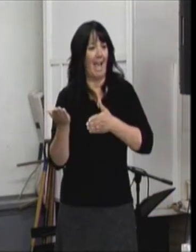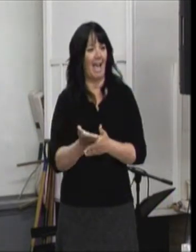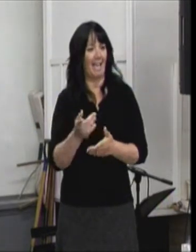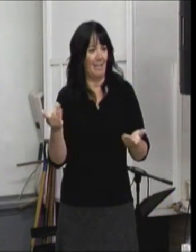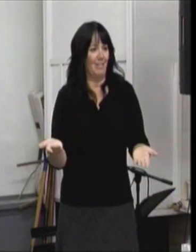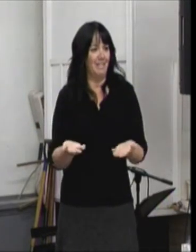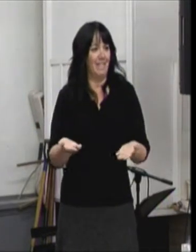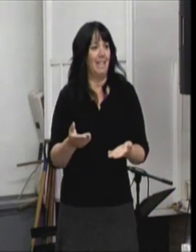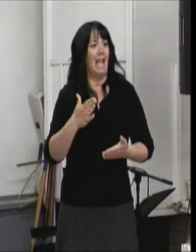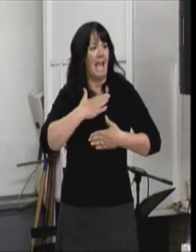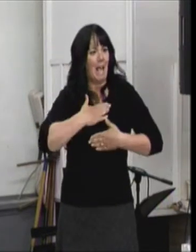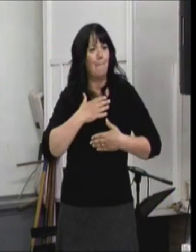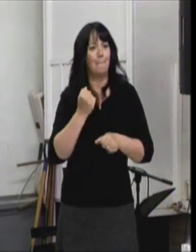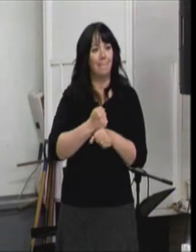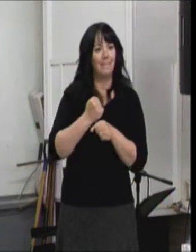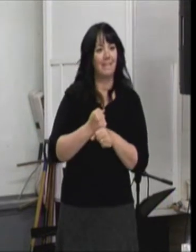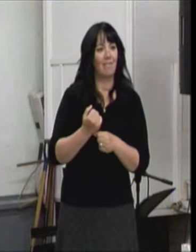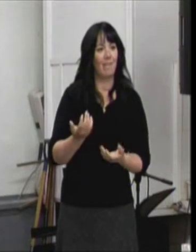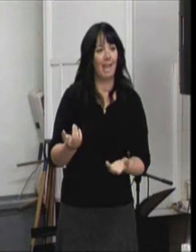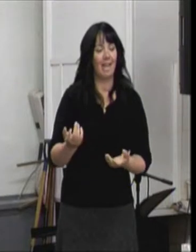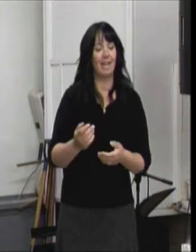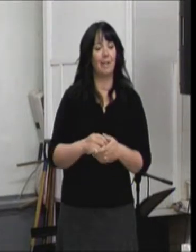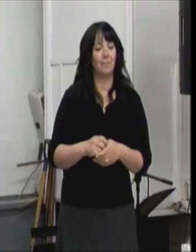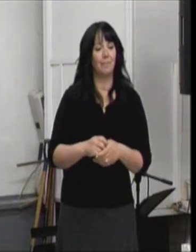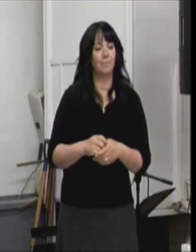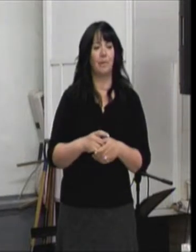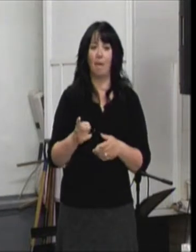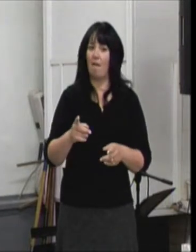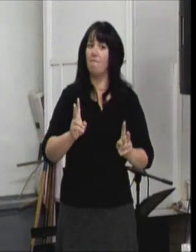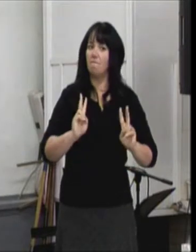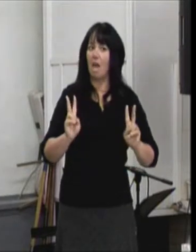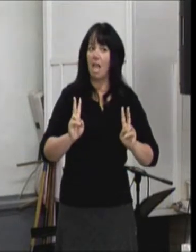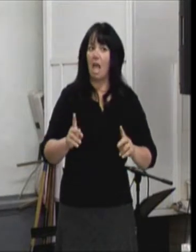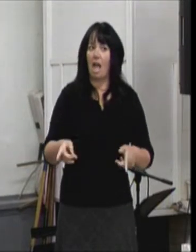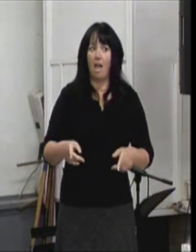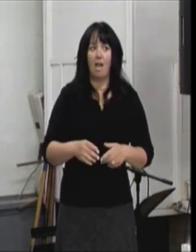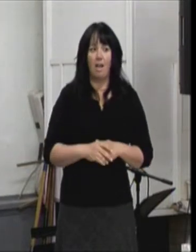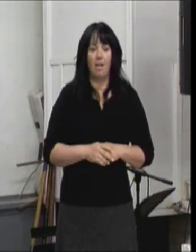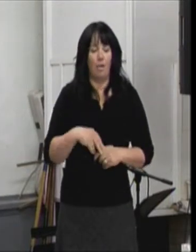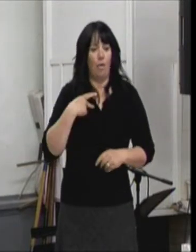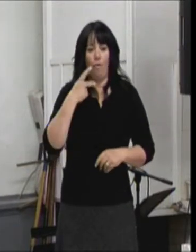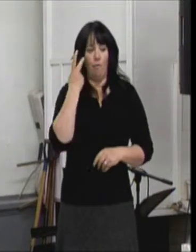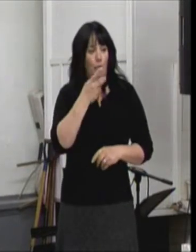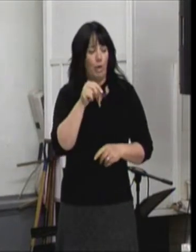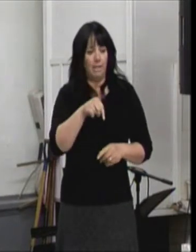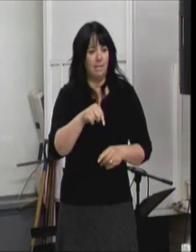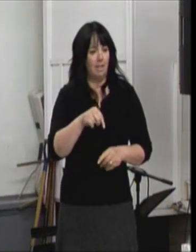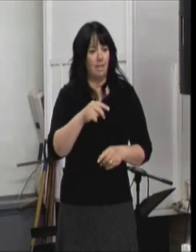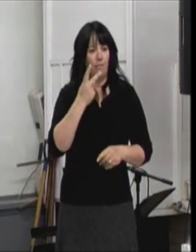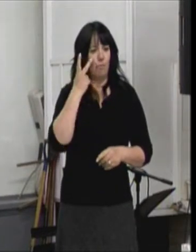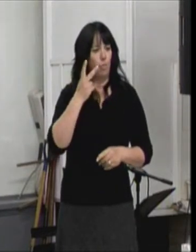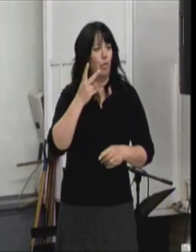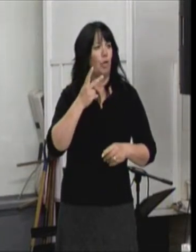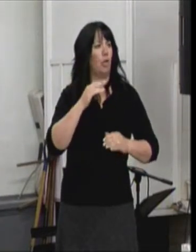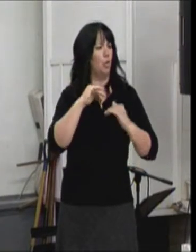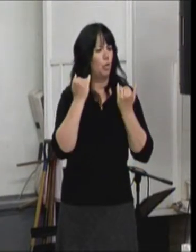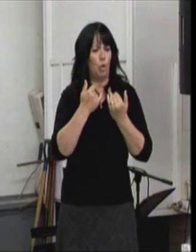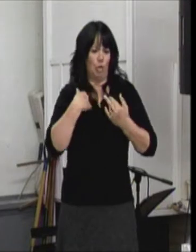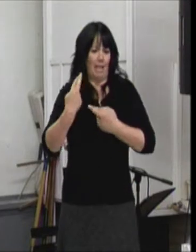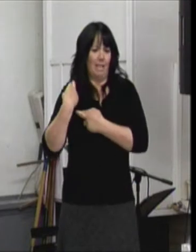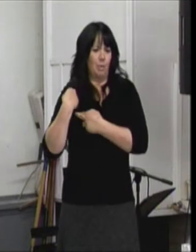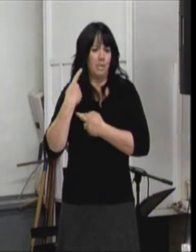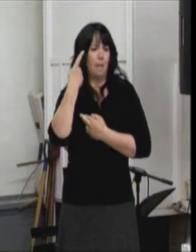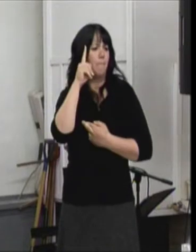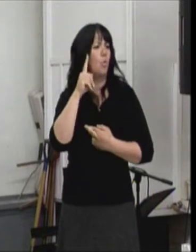parce qu'ils viennent de travailler. Ils sont très vaillants. On va ici à tout l'entretien intérieur.